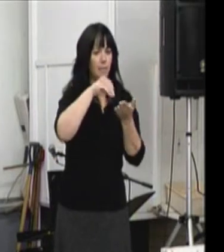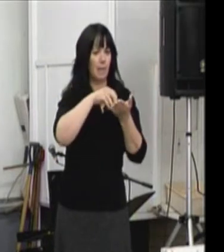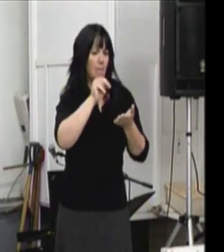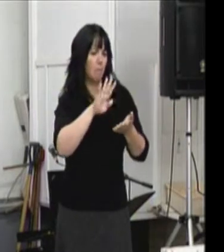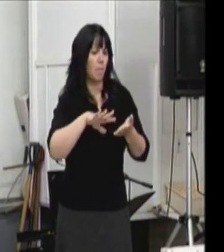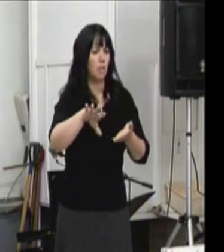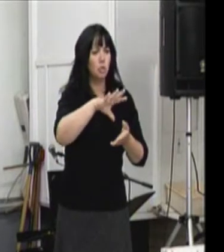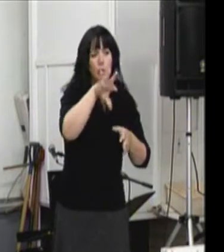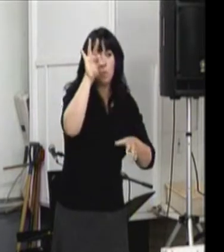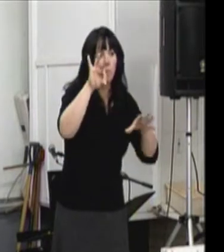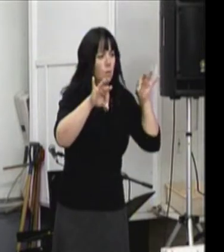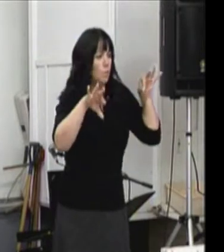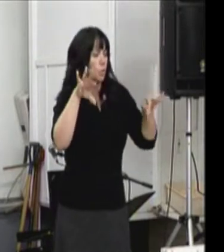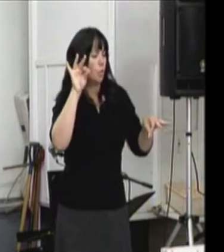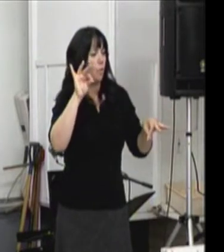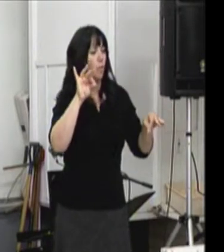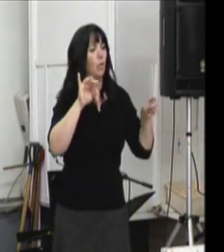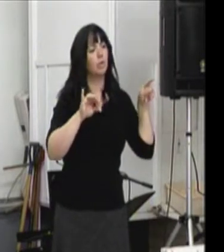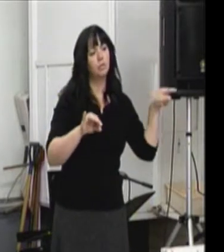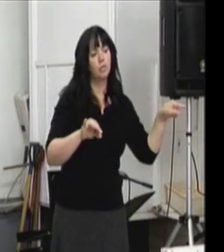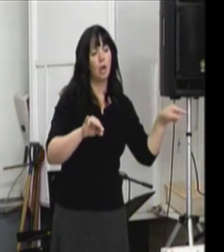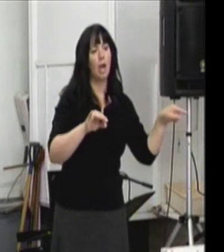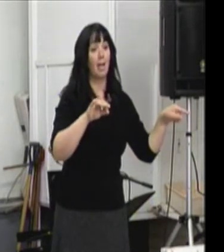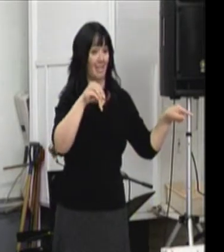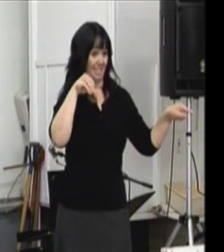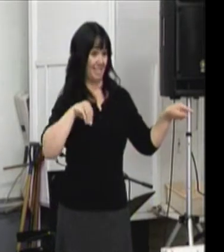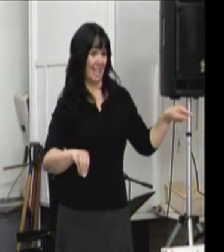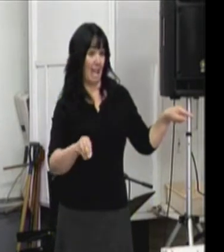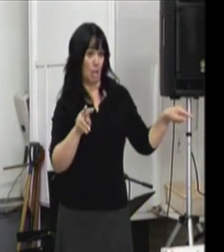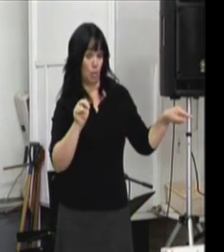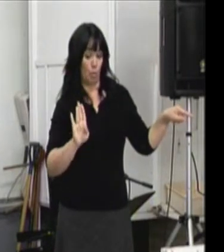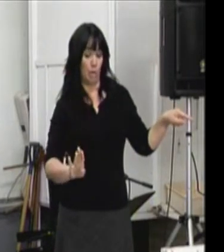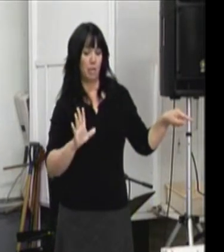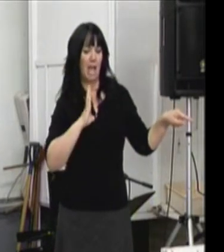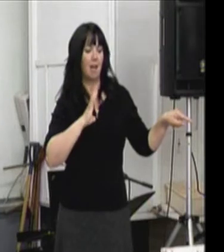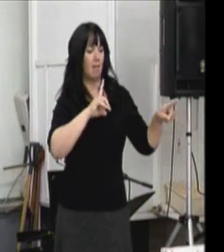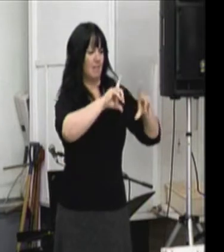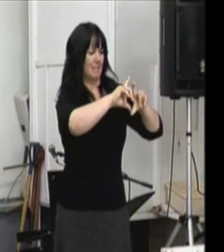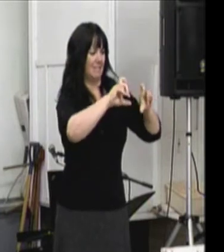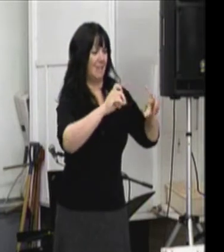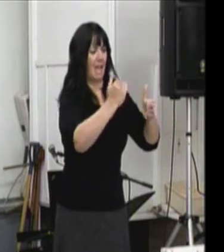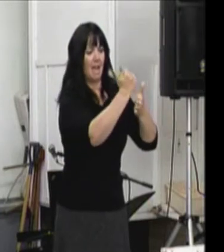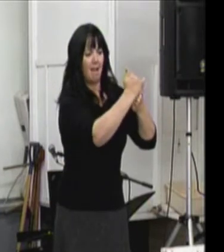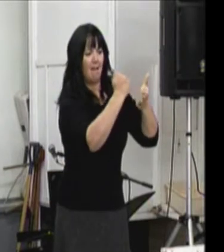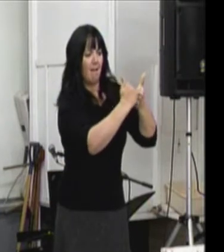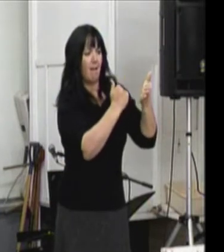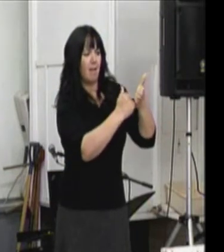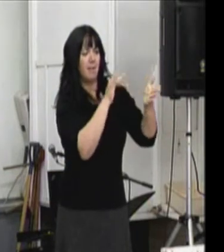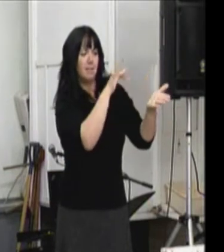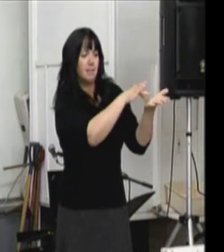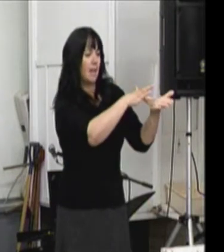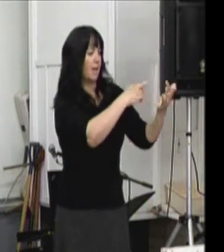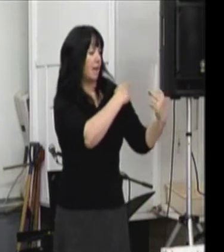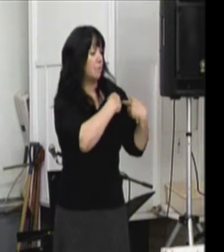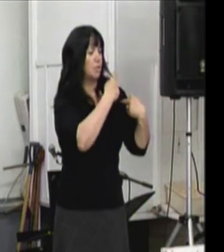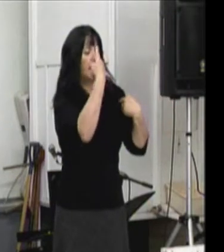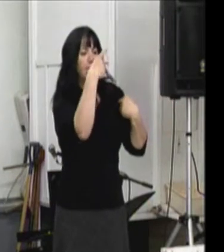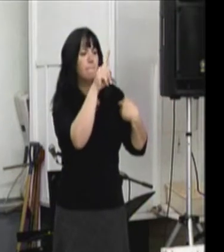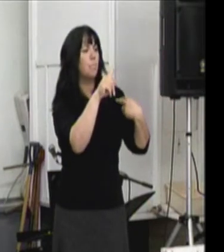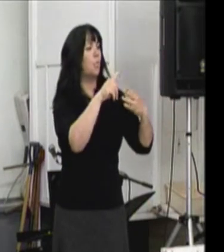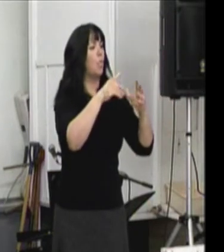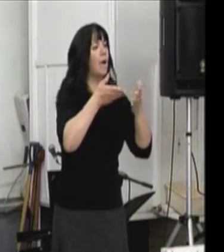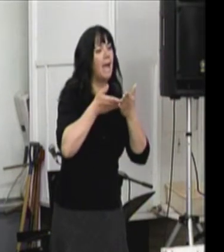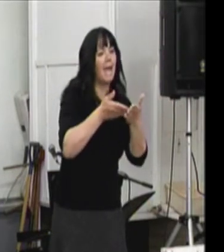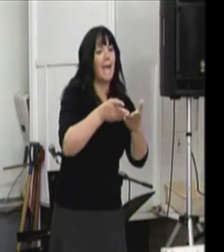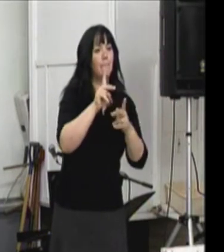province, qui s'est doté au cours des dernières années d'organismes ciblés pour venir en aide et répondre à la